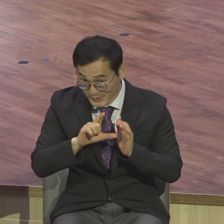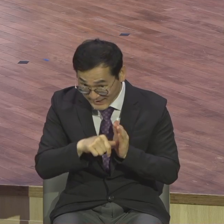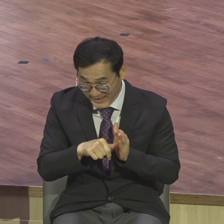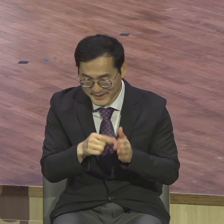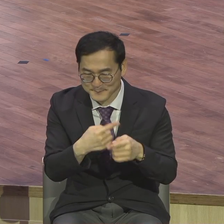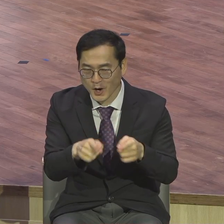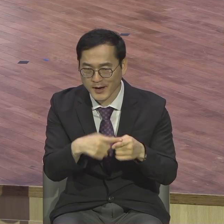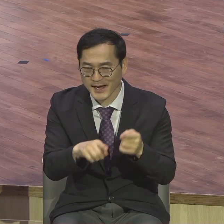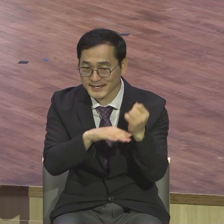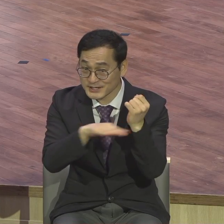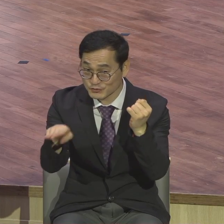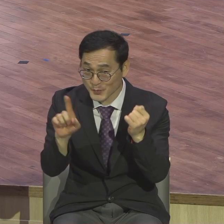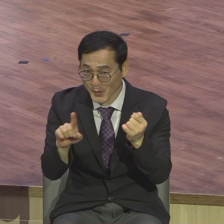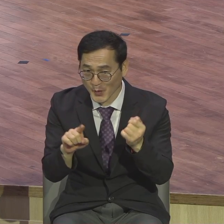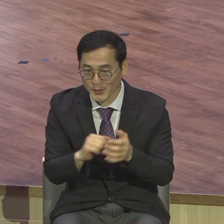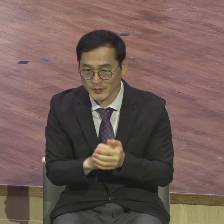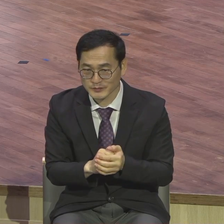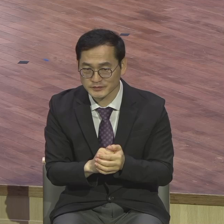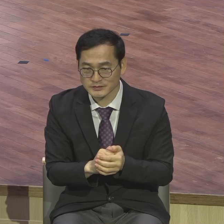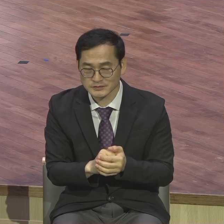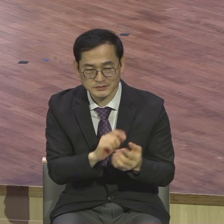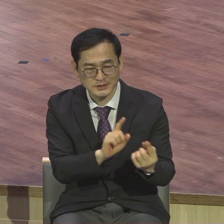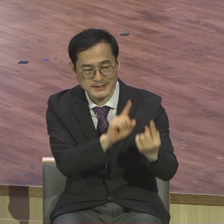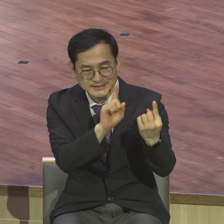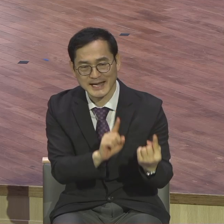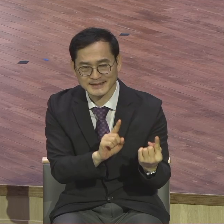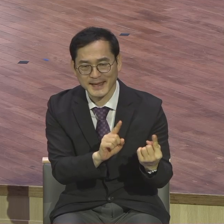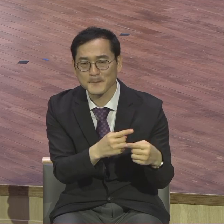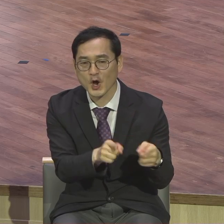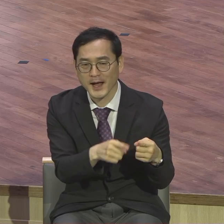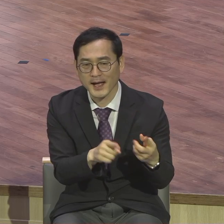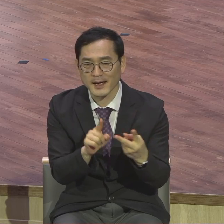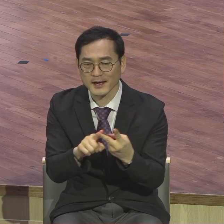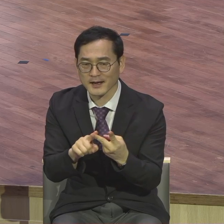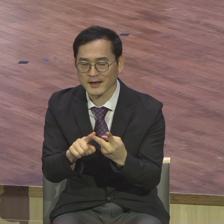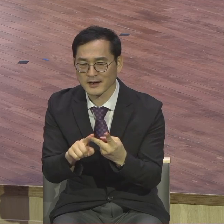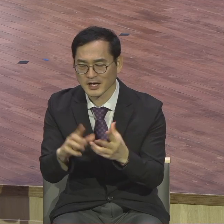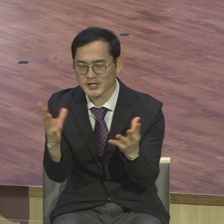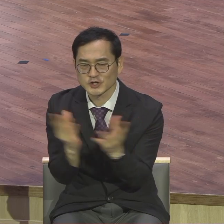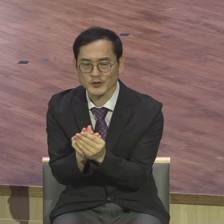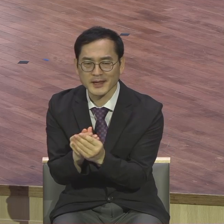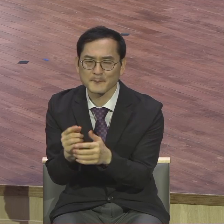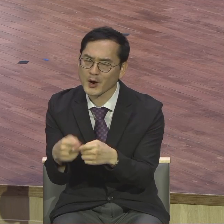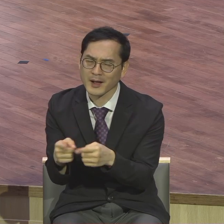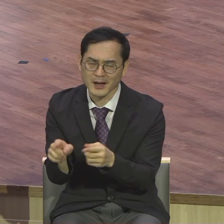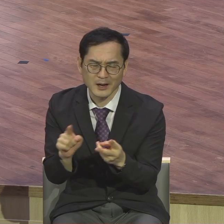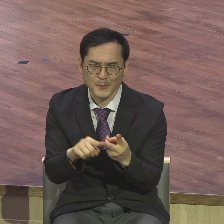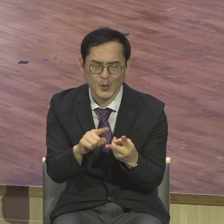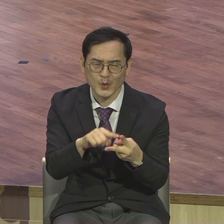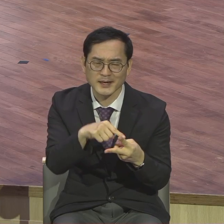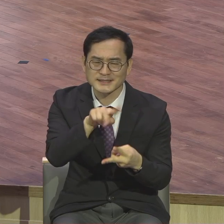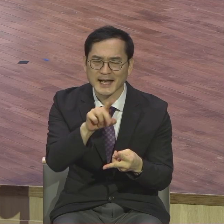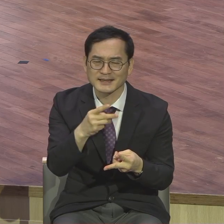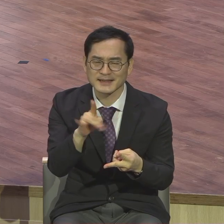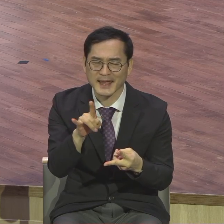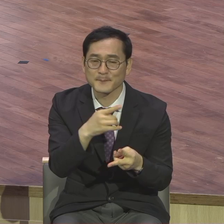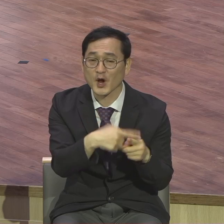하나는 상대평가고 하나는 절대평가입니다. 상대평가는 뭐냐 개인의